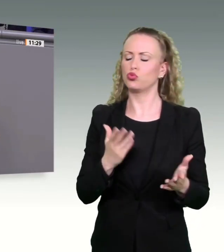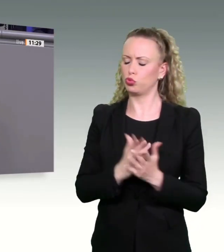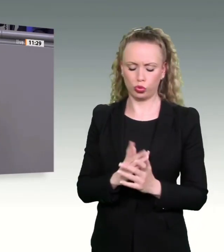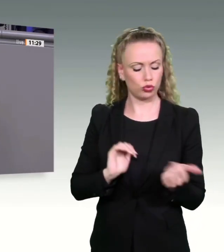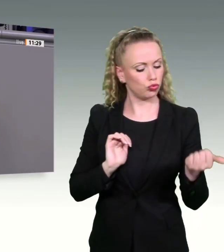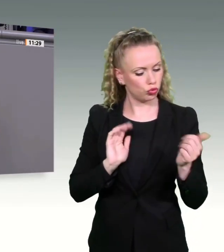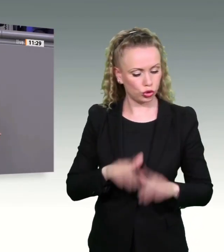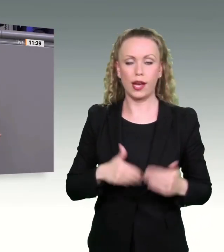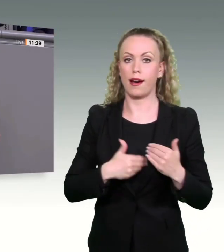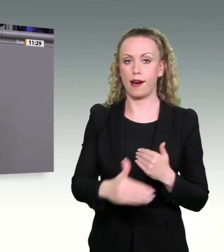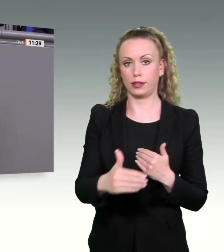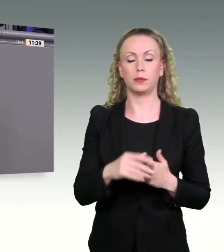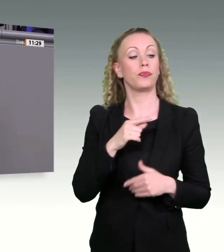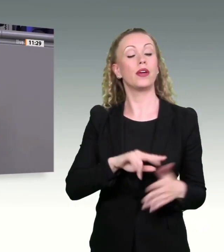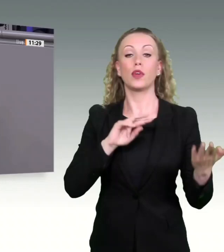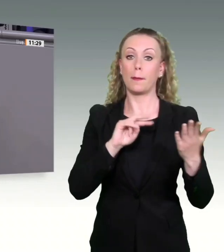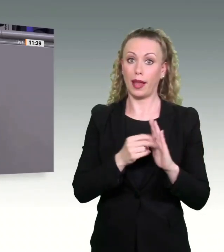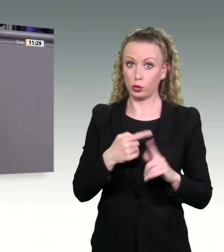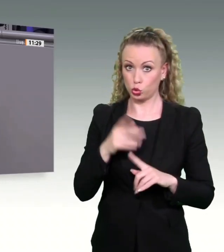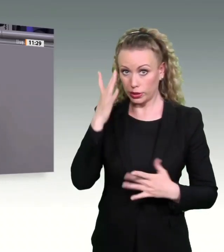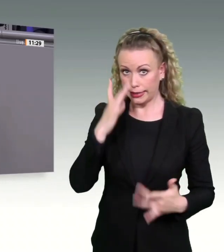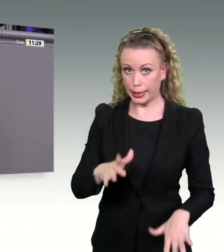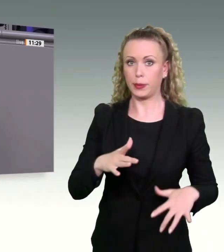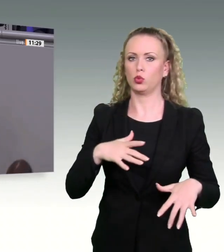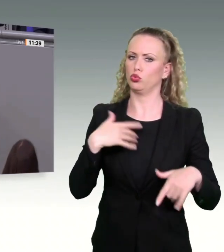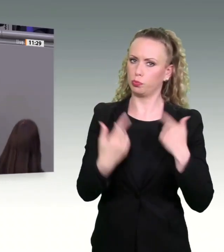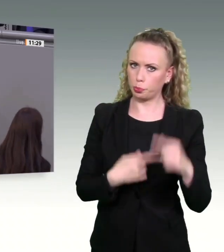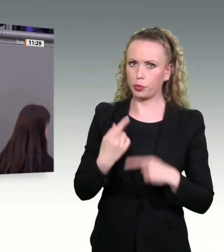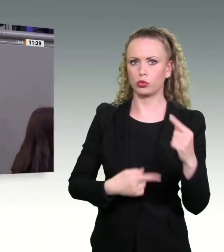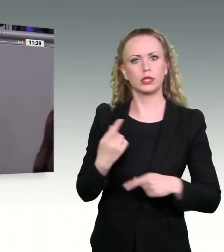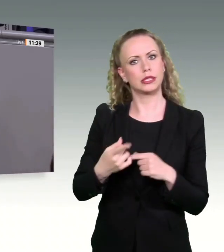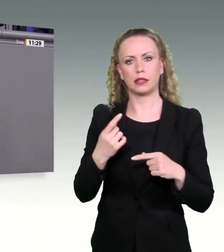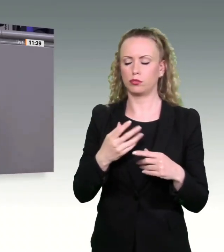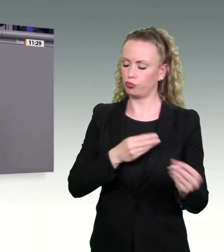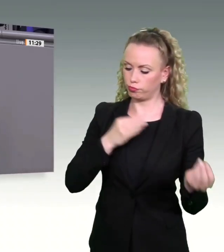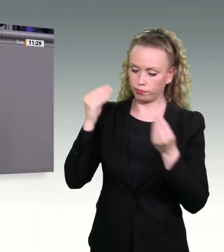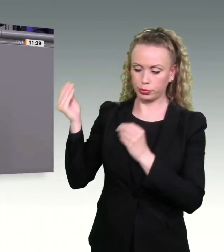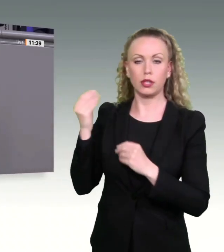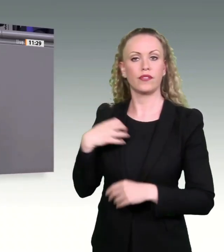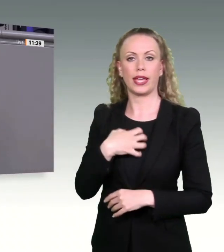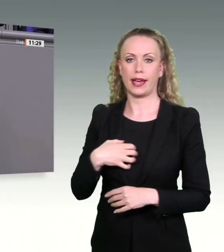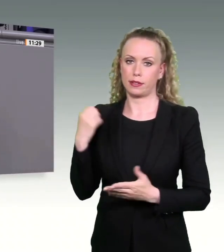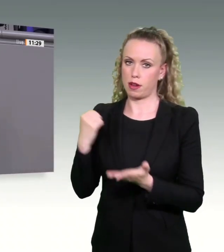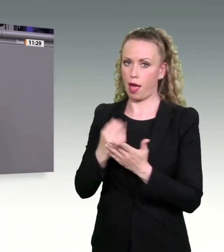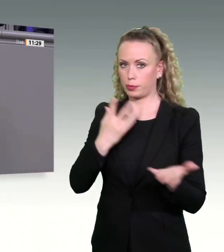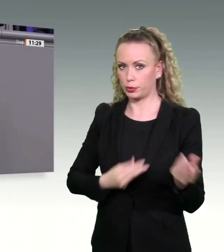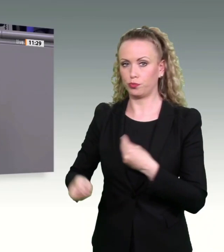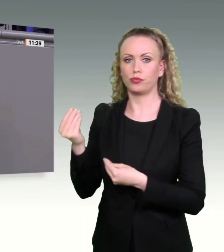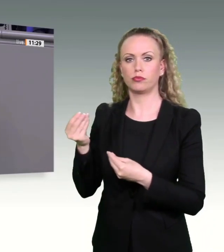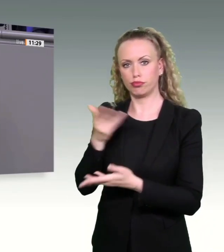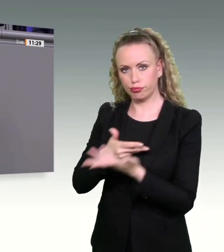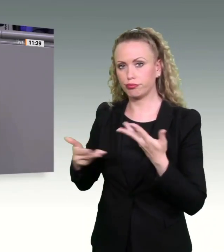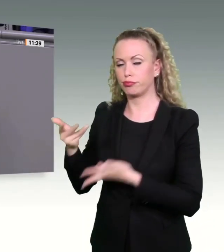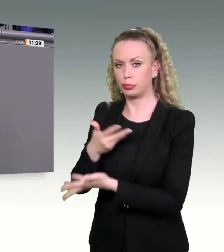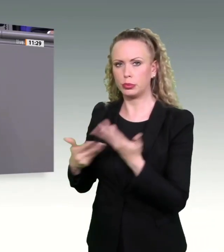Beschleunigung von Planungs und Genehmigungsprozessen, das ist Chefsache bei uns. Das Kanzleramt durchforstet mit den Staatssekretären bestehende